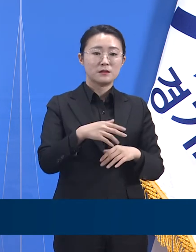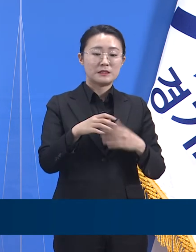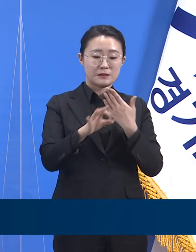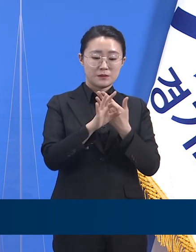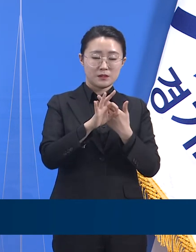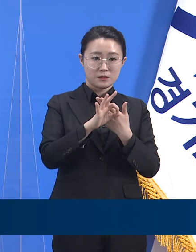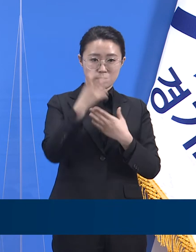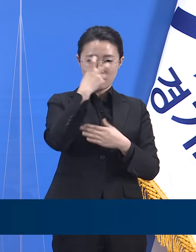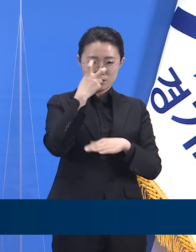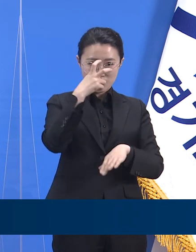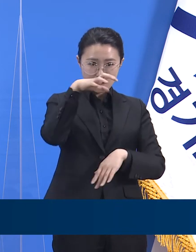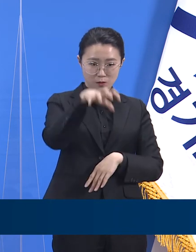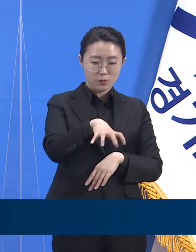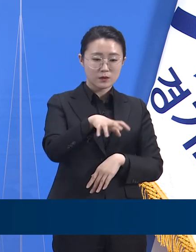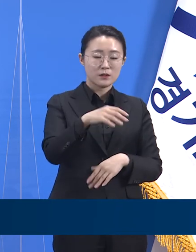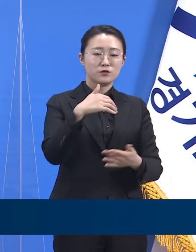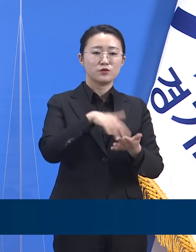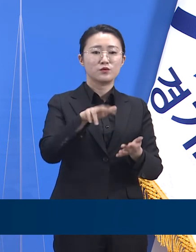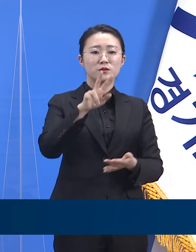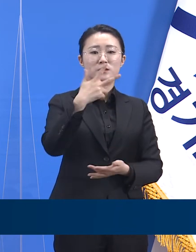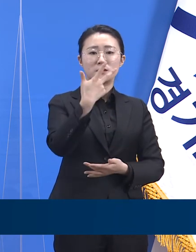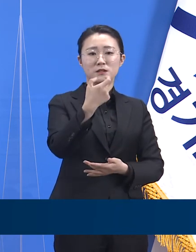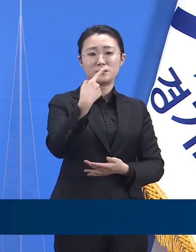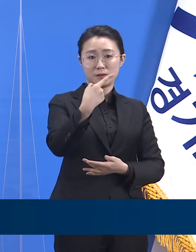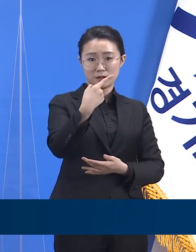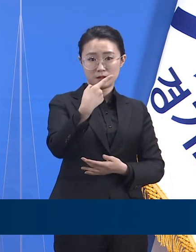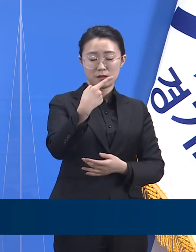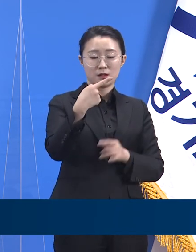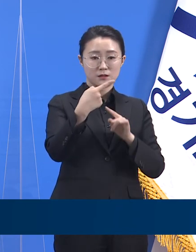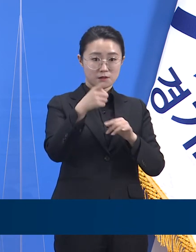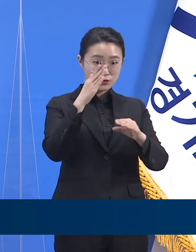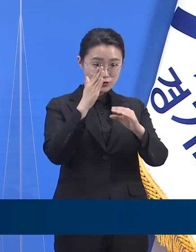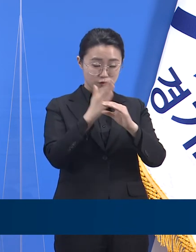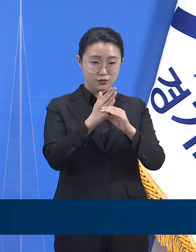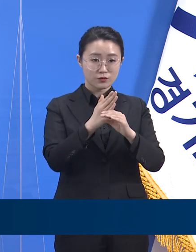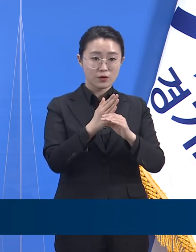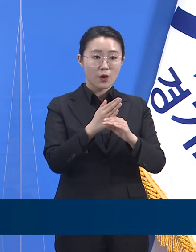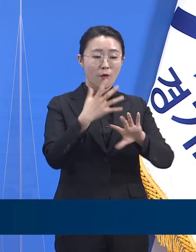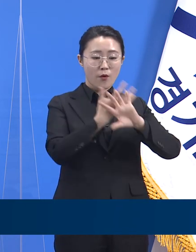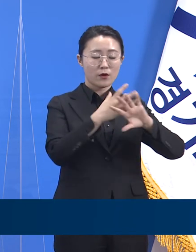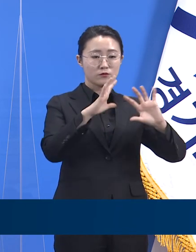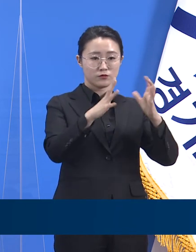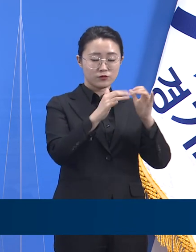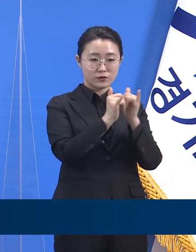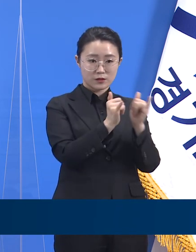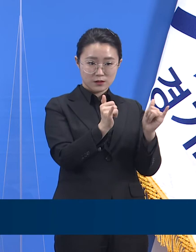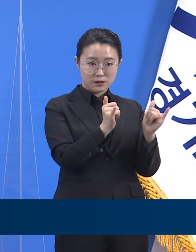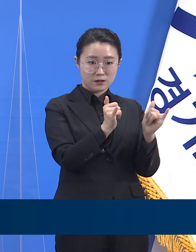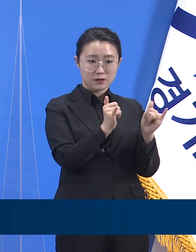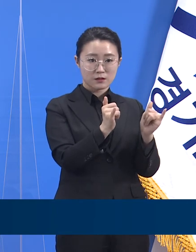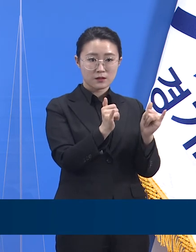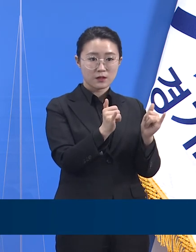외국인 밀집 거주 지역이나 산업단지 근접성 높이인 장소도 있습니다.